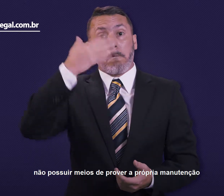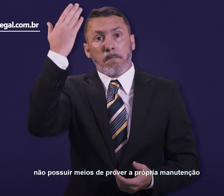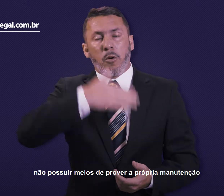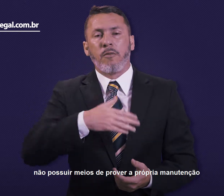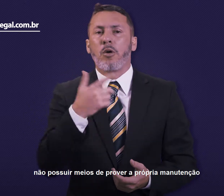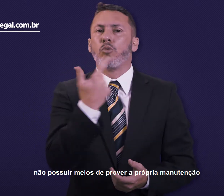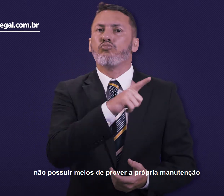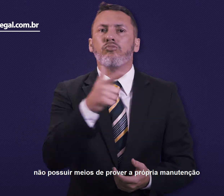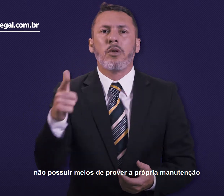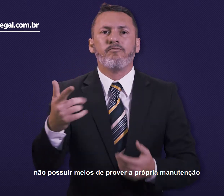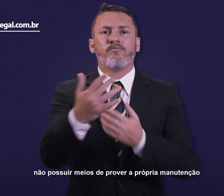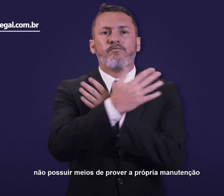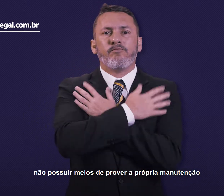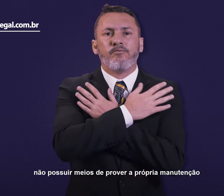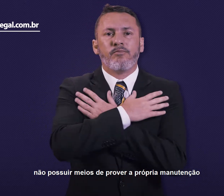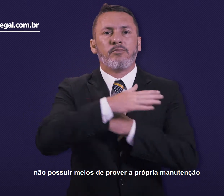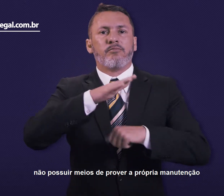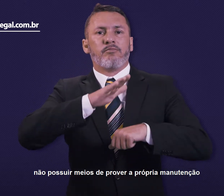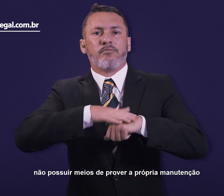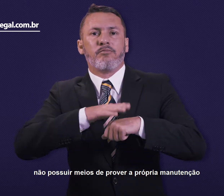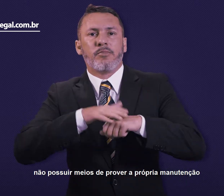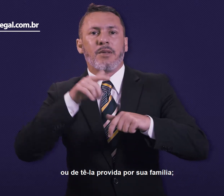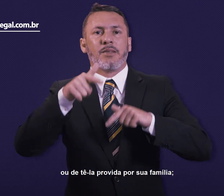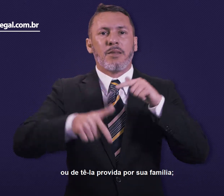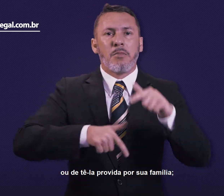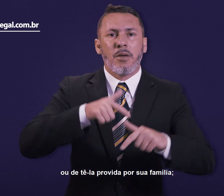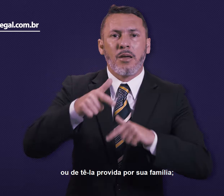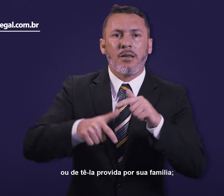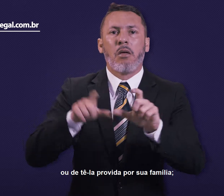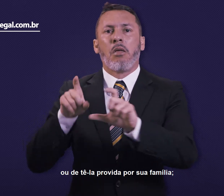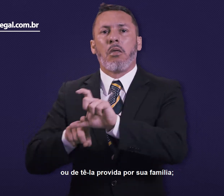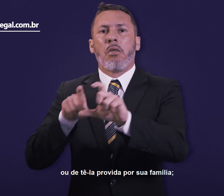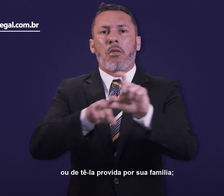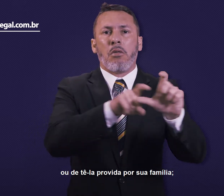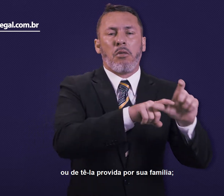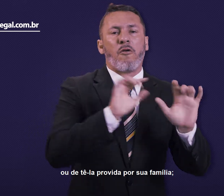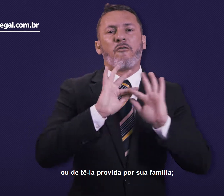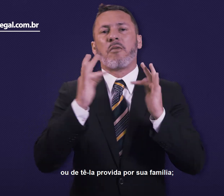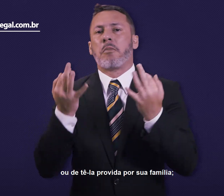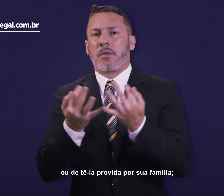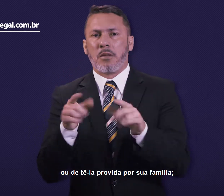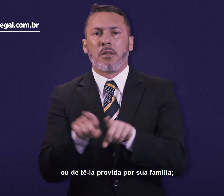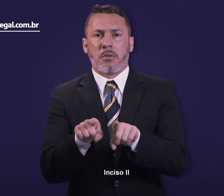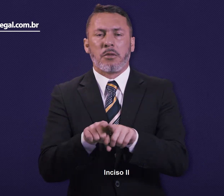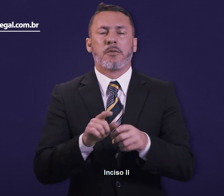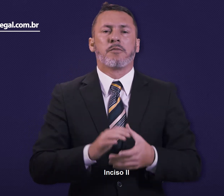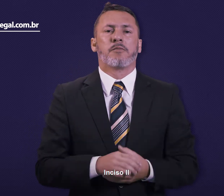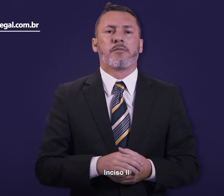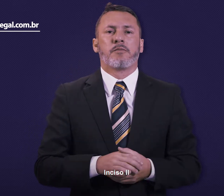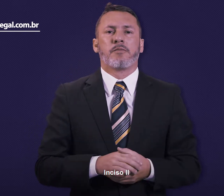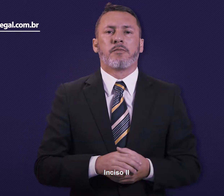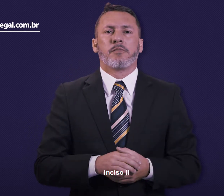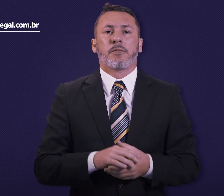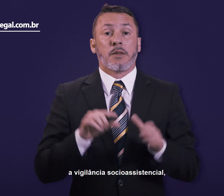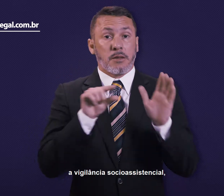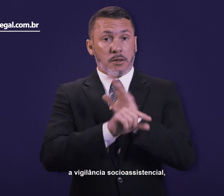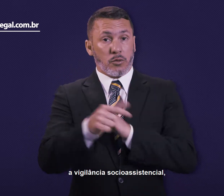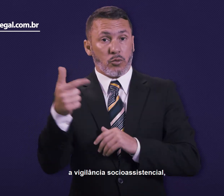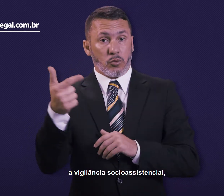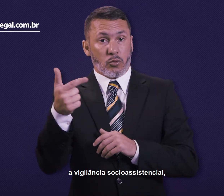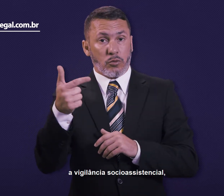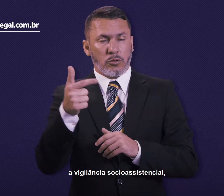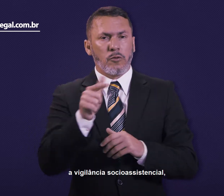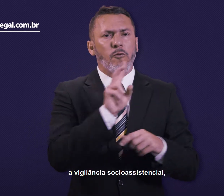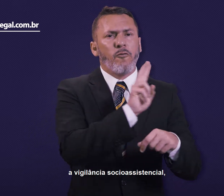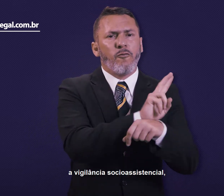possuir meios de prover a própria manutenção ou de tê-la provida por sua família. Inciso 2. A